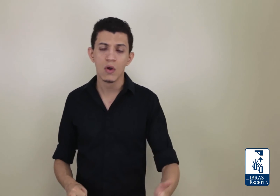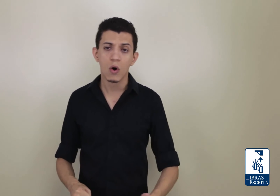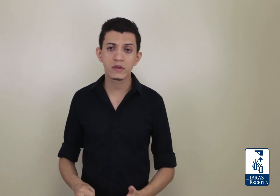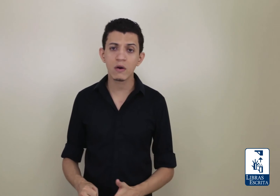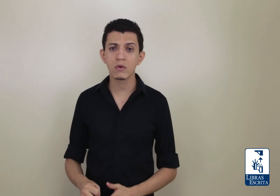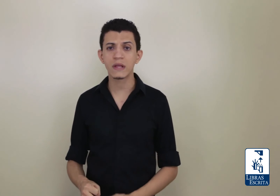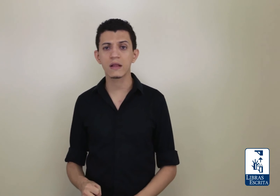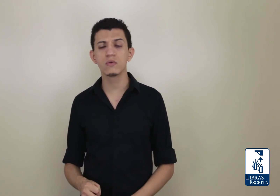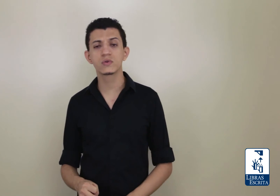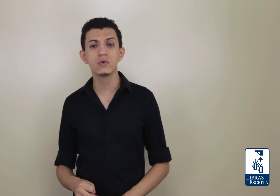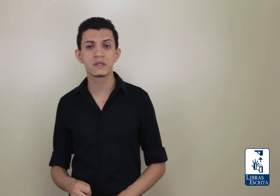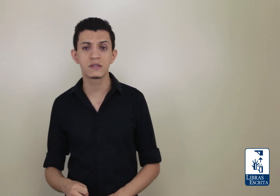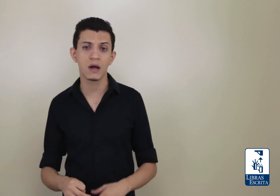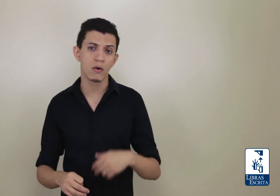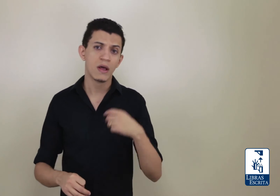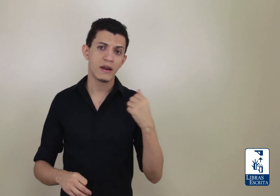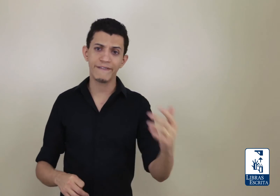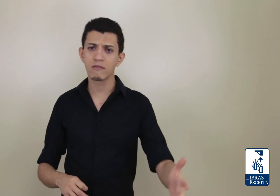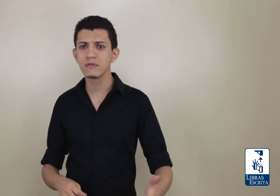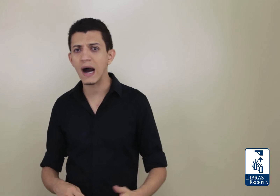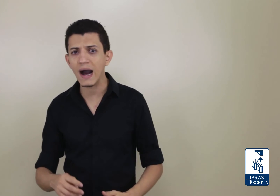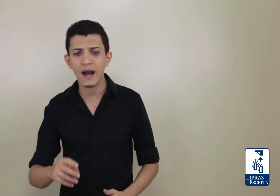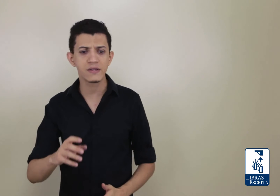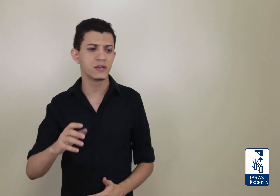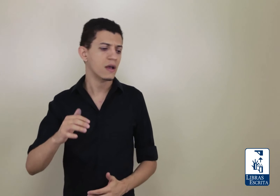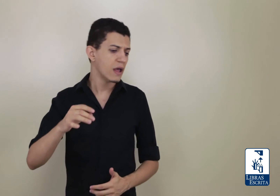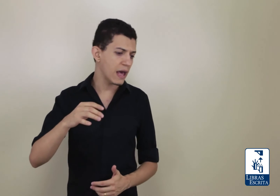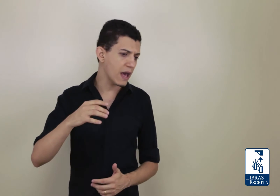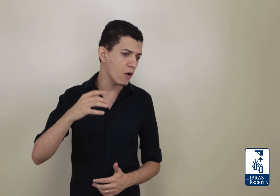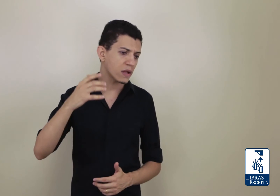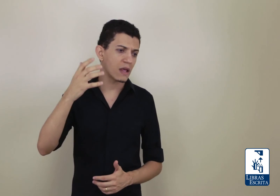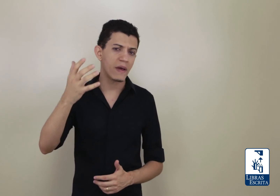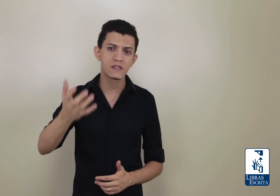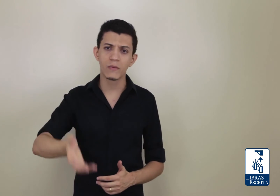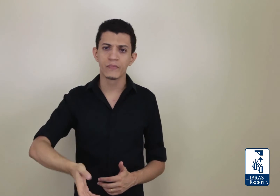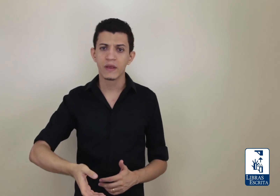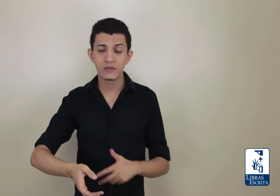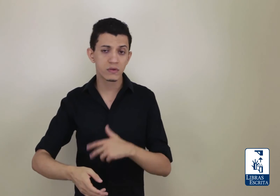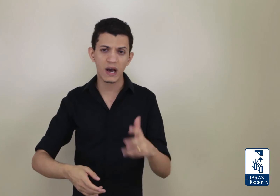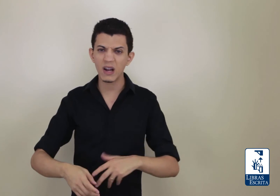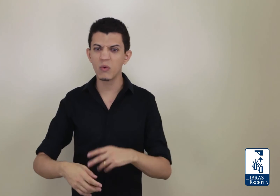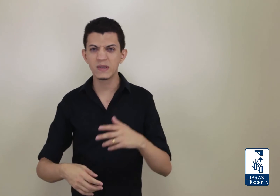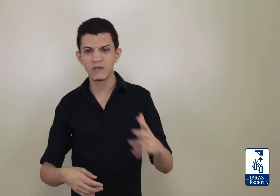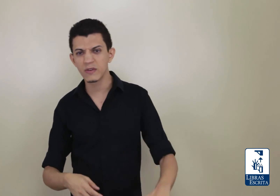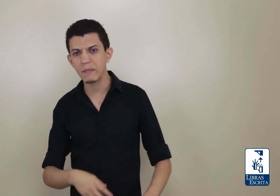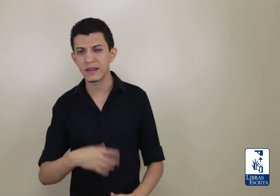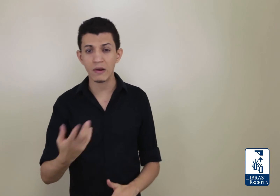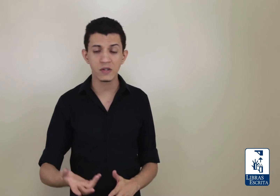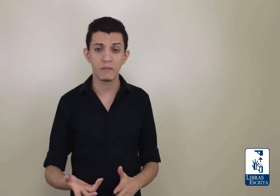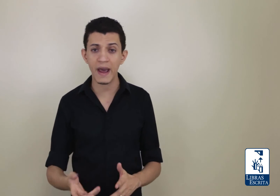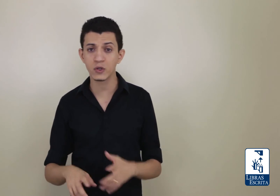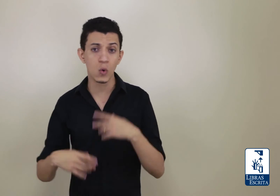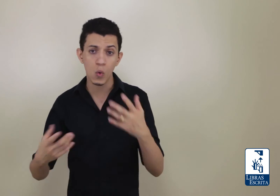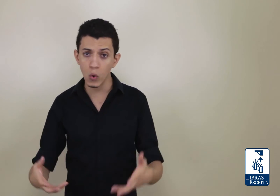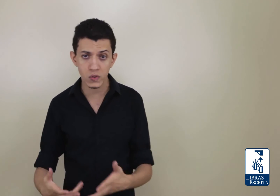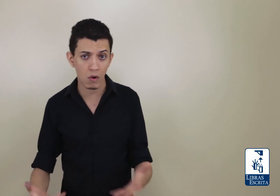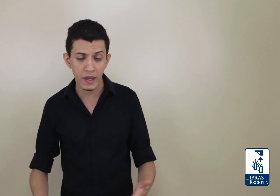ou tem contato com os surdos que estão na faculdade ou até mesmo estudando um ensino fundamental, ensino médio ou um curso qualquer,